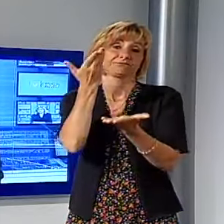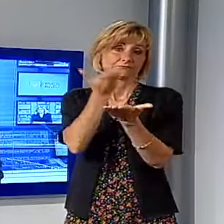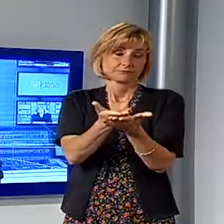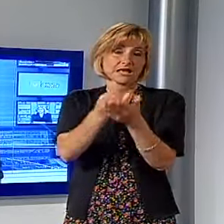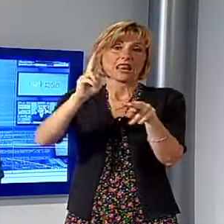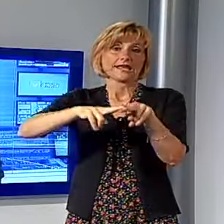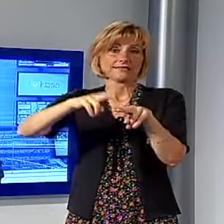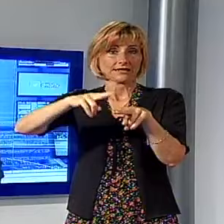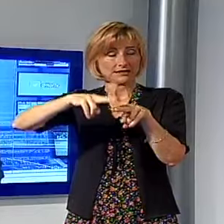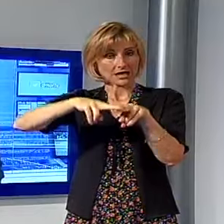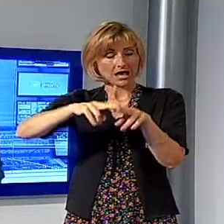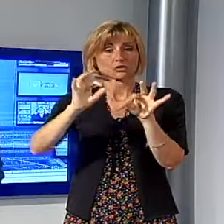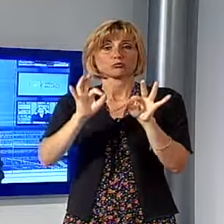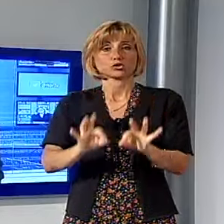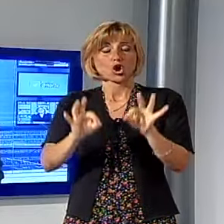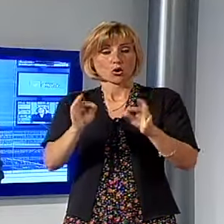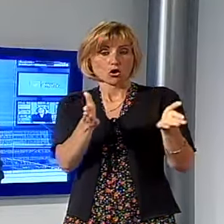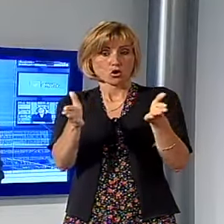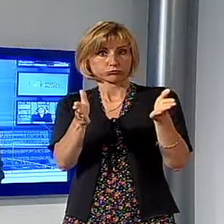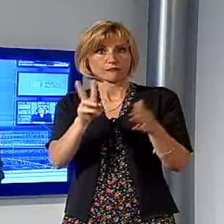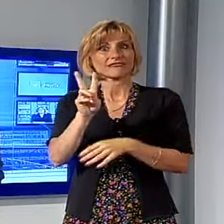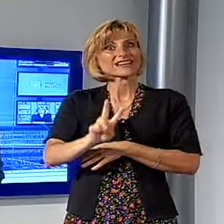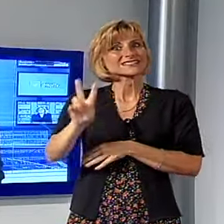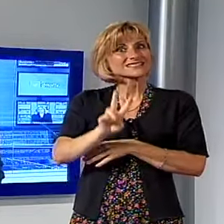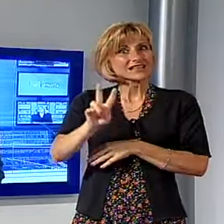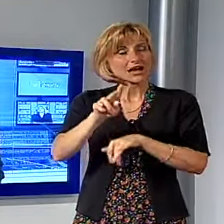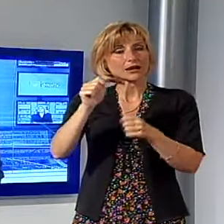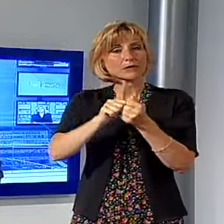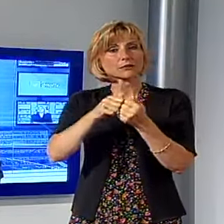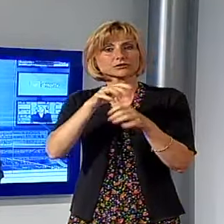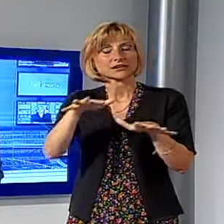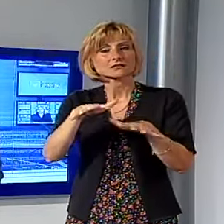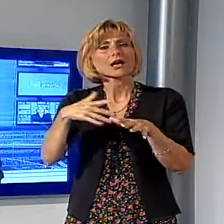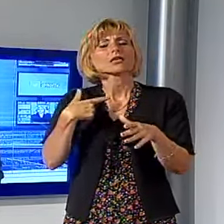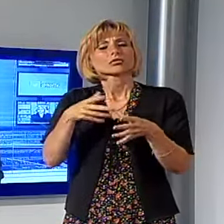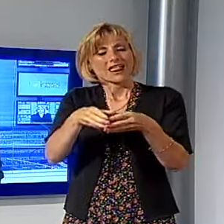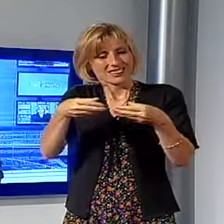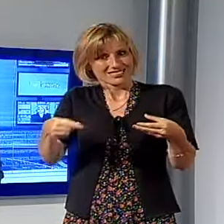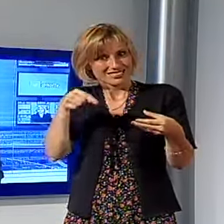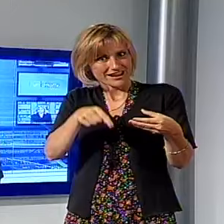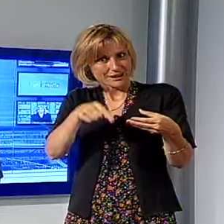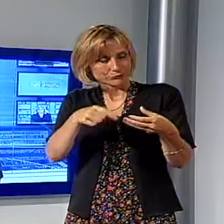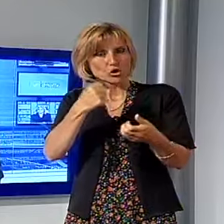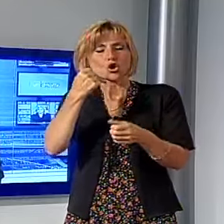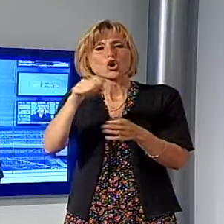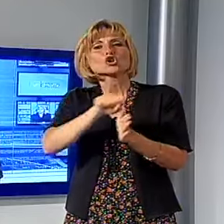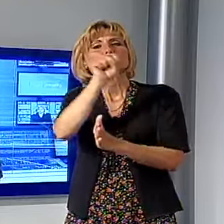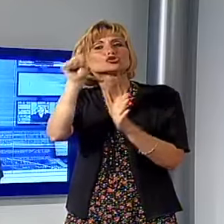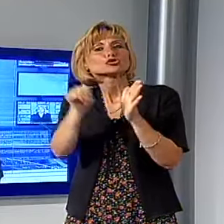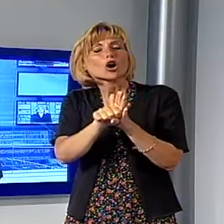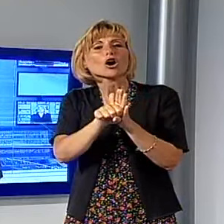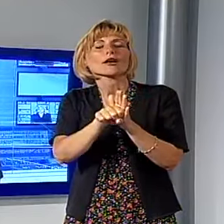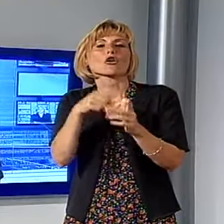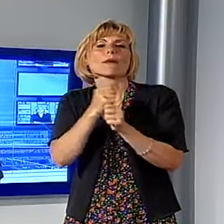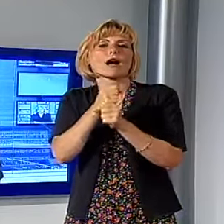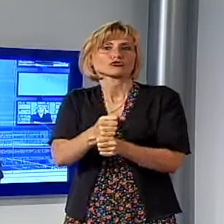in corso proprio alla Versiliana di Marina di Pietrasanta, la vincente storia di un agente segreto che è stato per